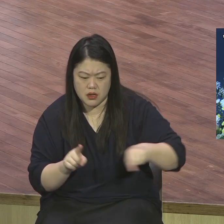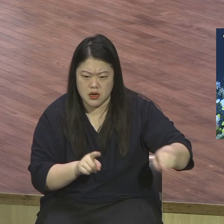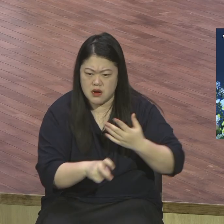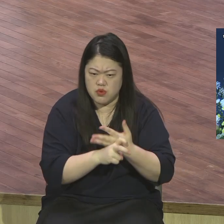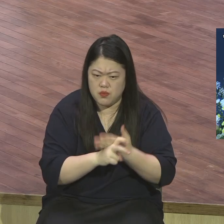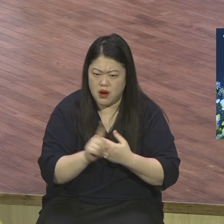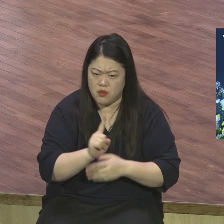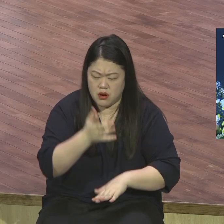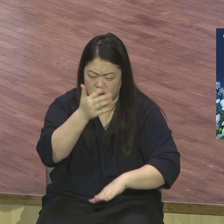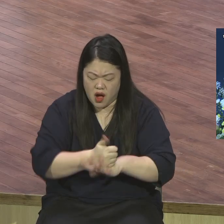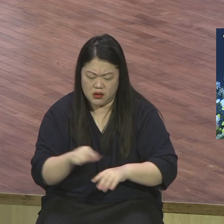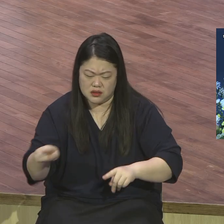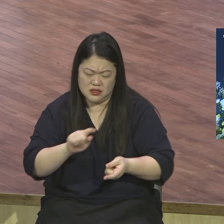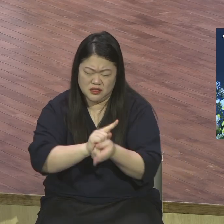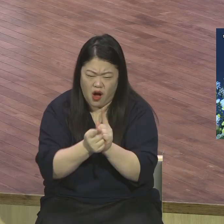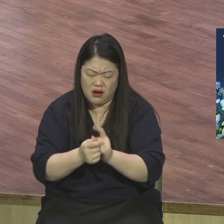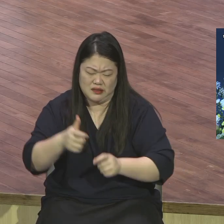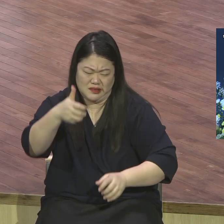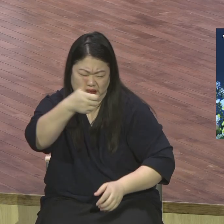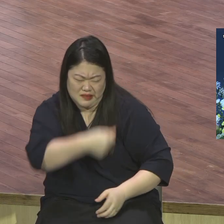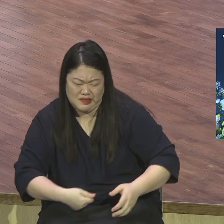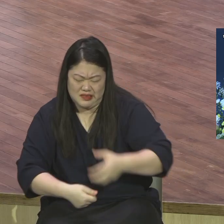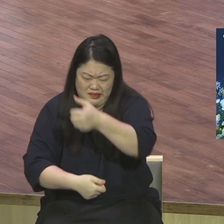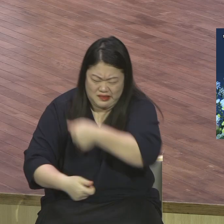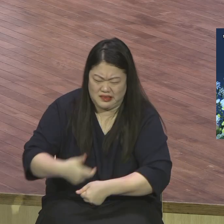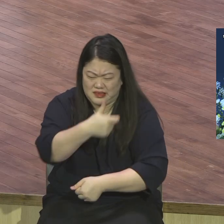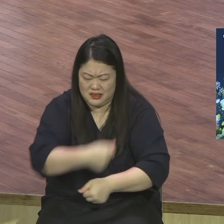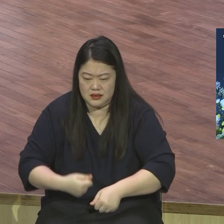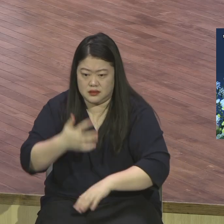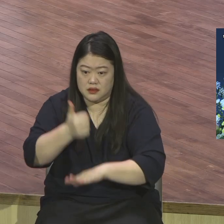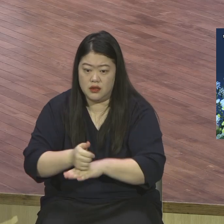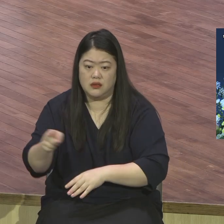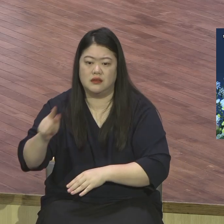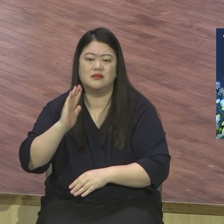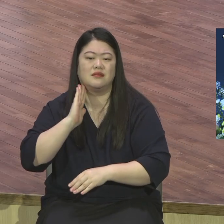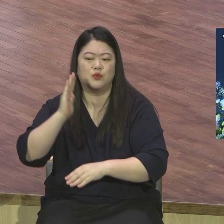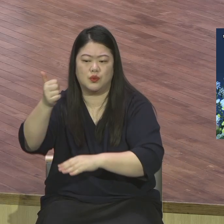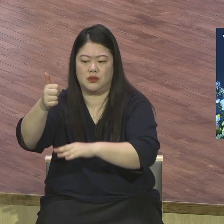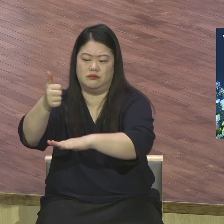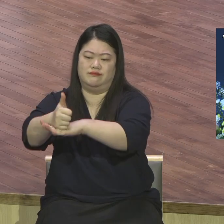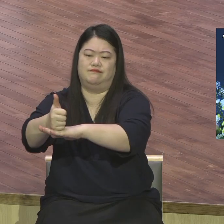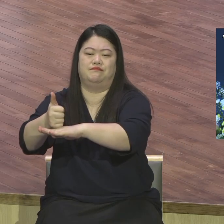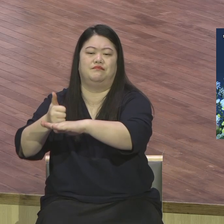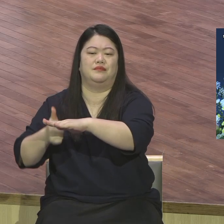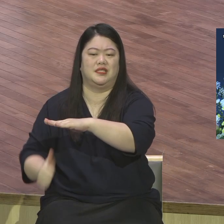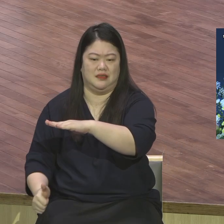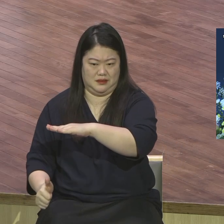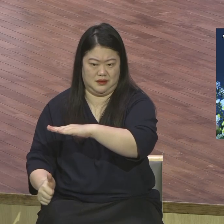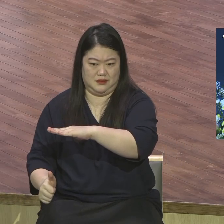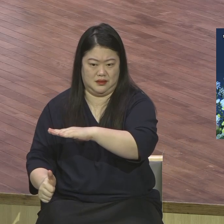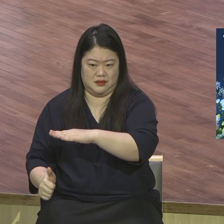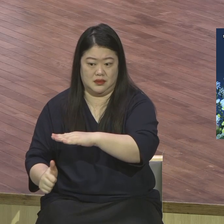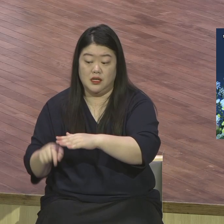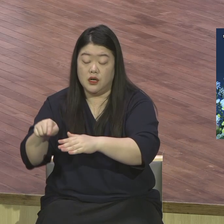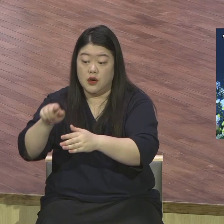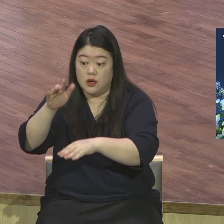대통령이 그렇게 대통령 측에서 물러가고 그 모든 참모들도 철장 신세가 되었습니다.